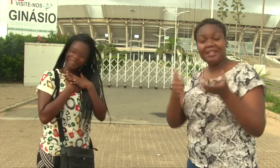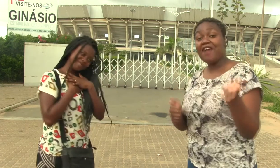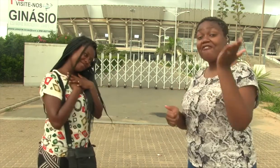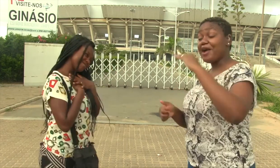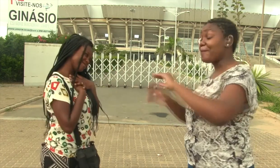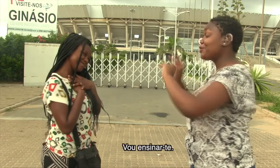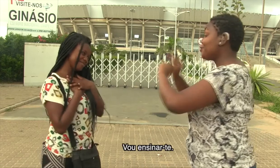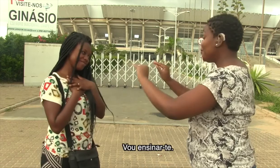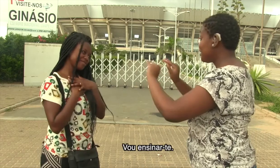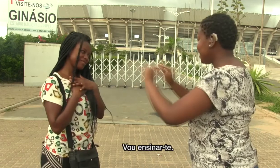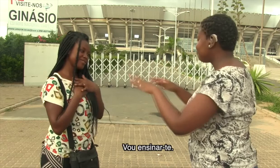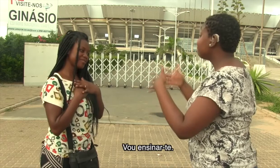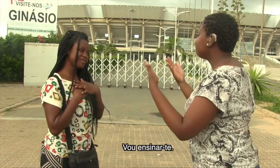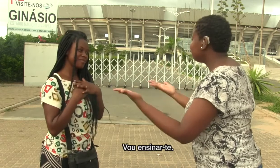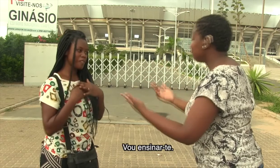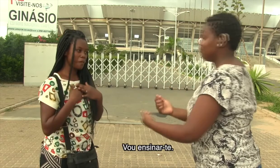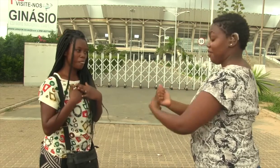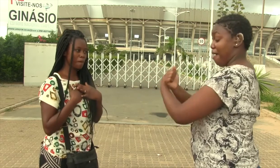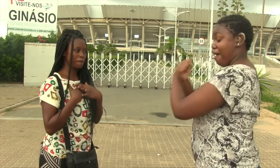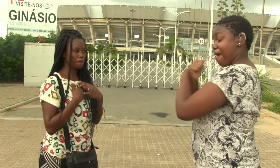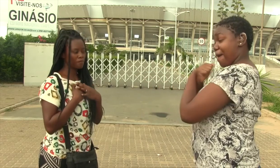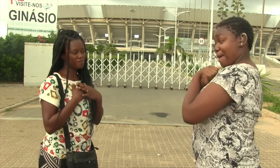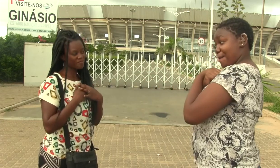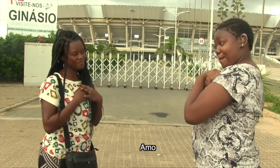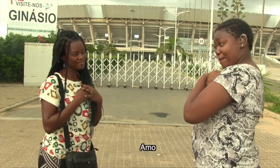Vou ensinar-te. Amo.